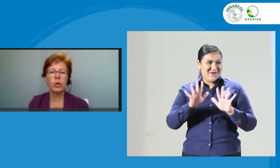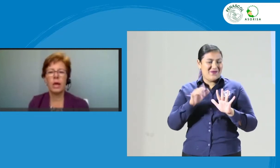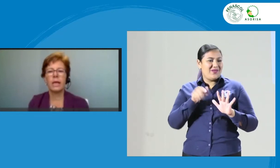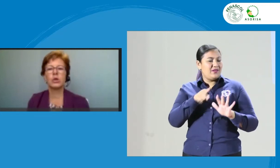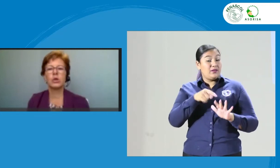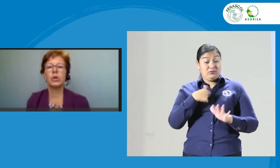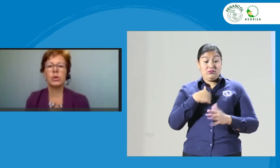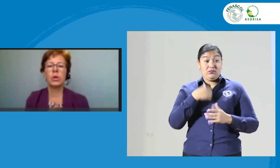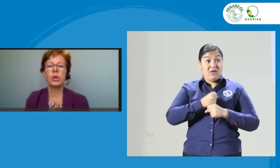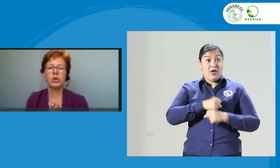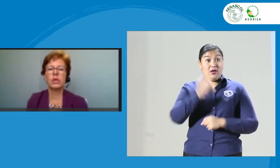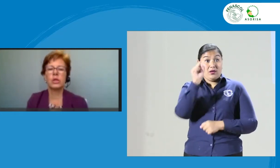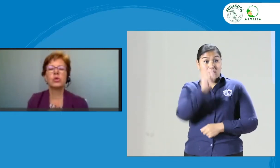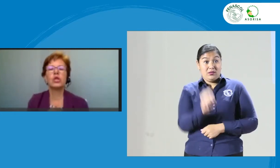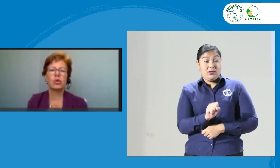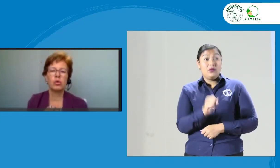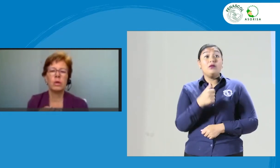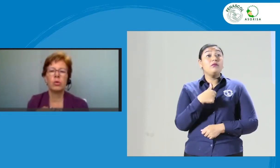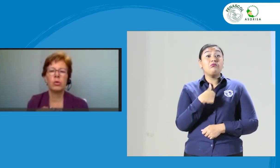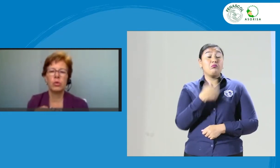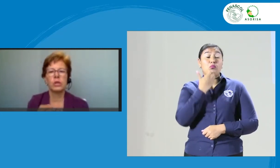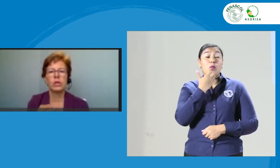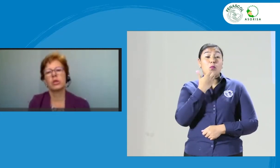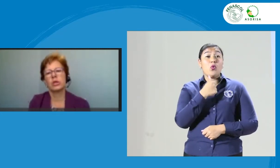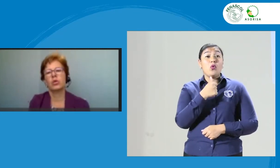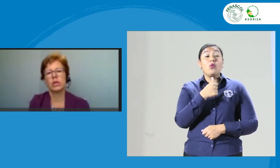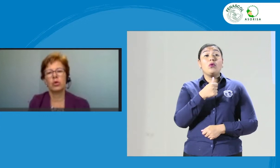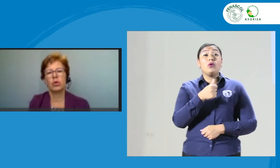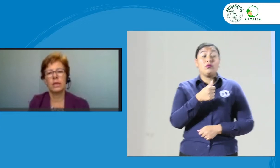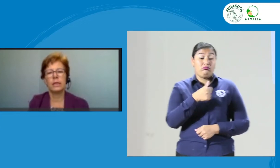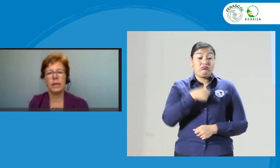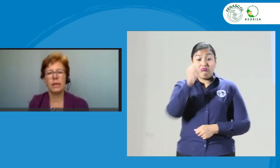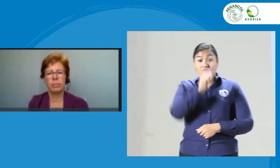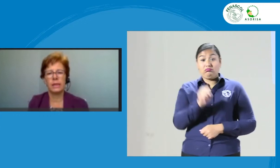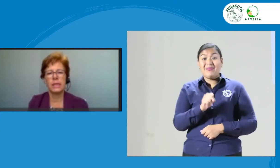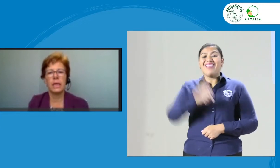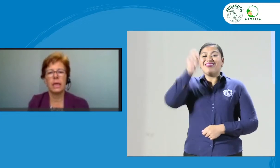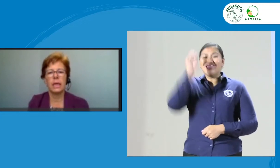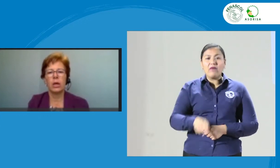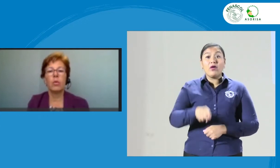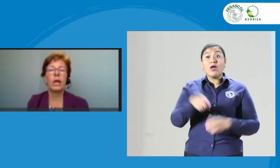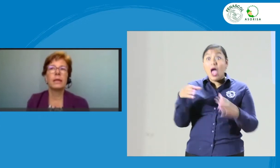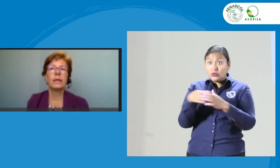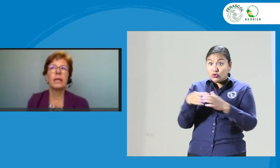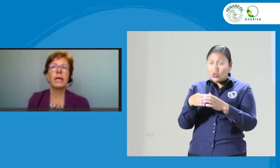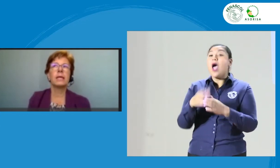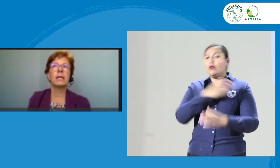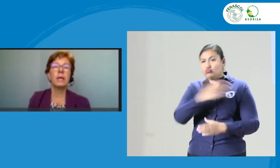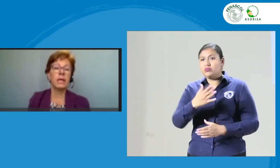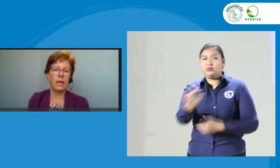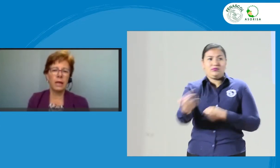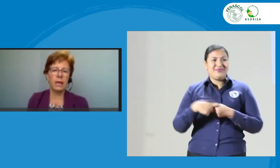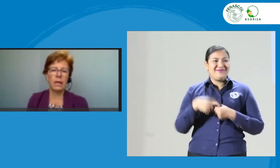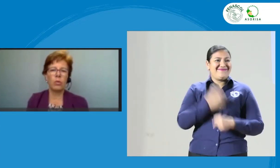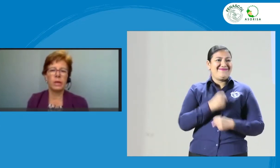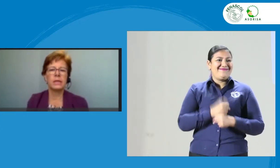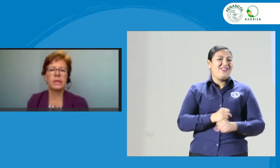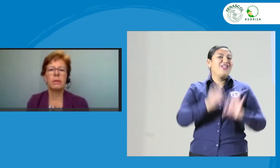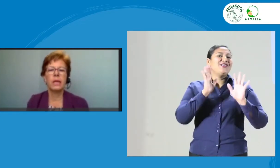no puedo trabajar en Sorenson si no soy miembro de una asociación nacional de intérprete. Como la entidad es americana, la compañía es